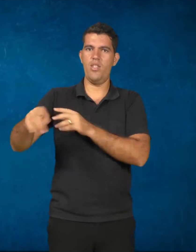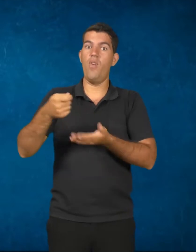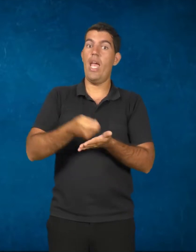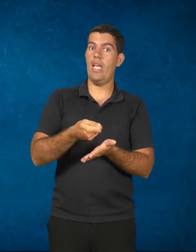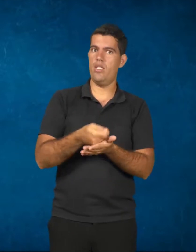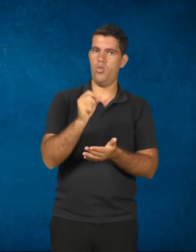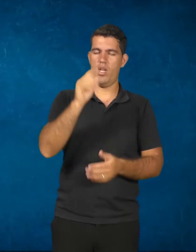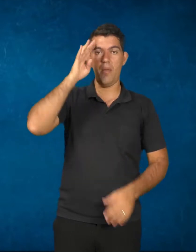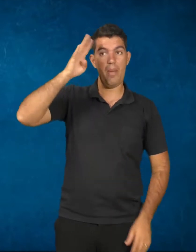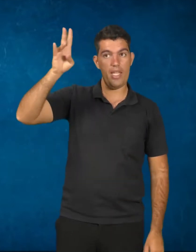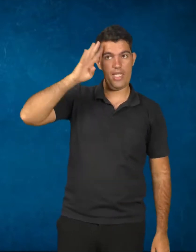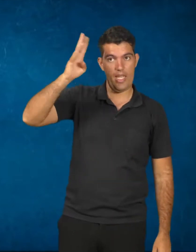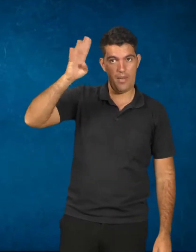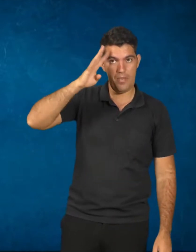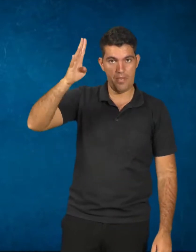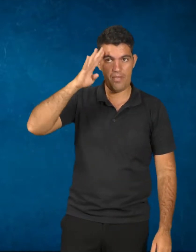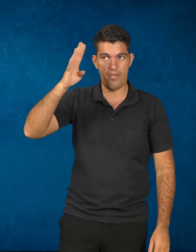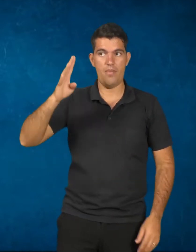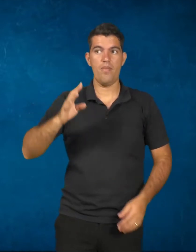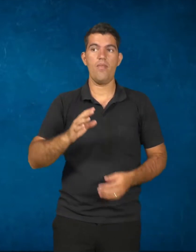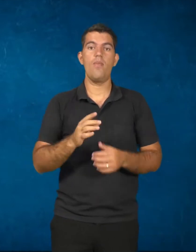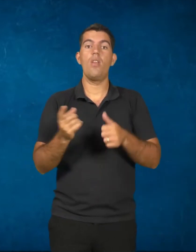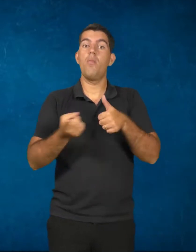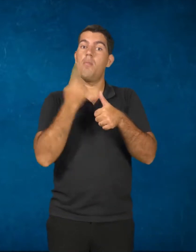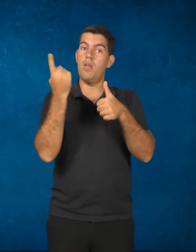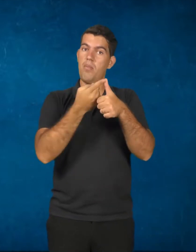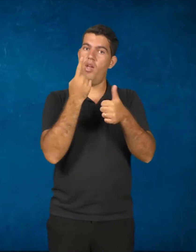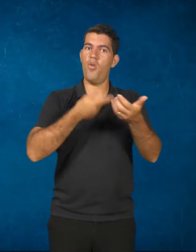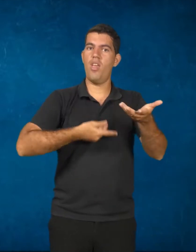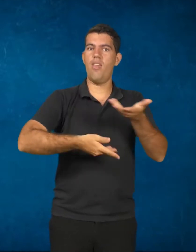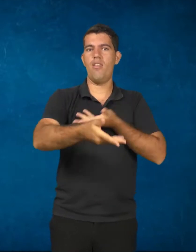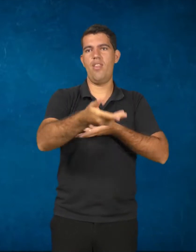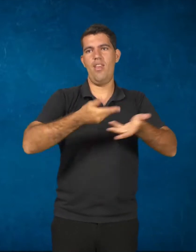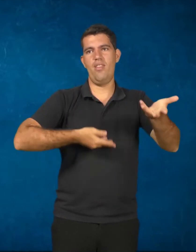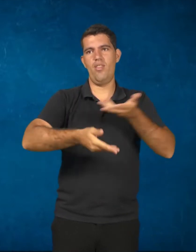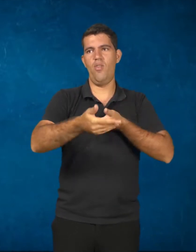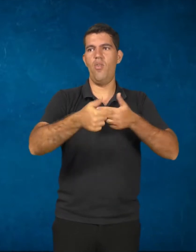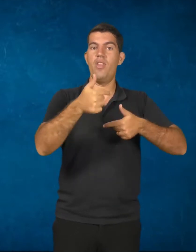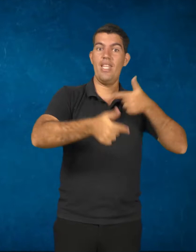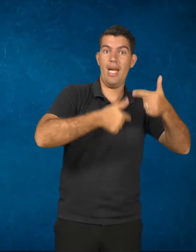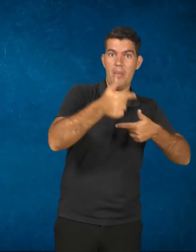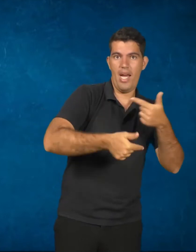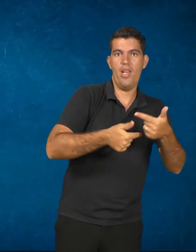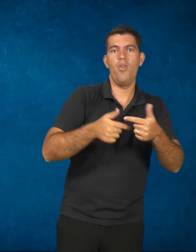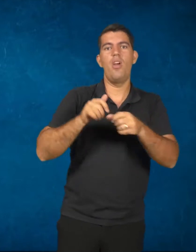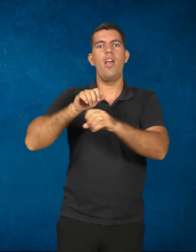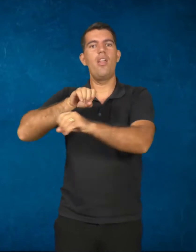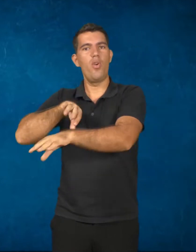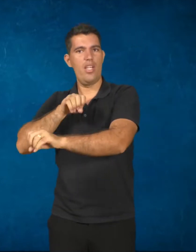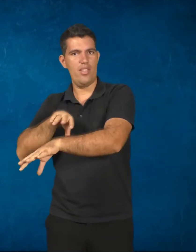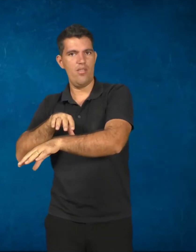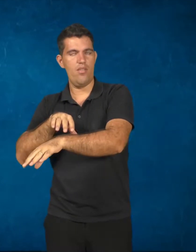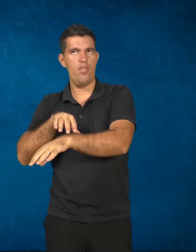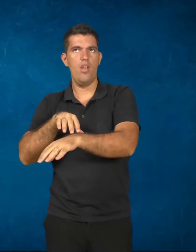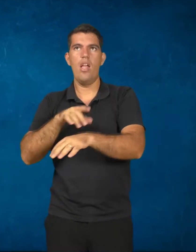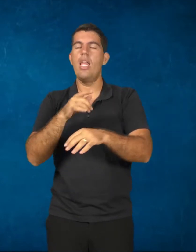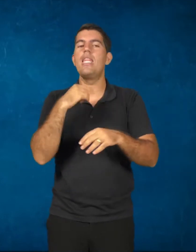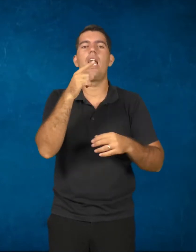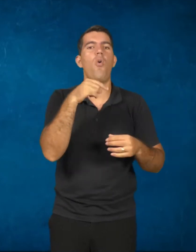reflexão. Primeiro a interação, trabalho-educação. Não há como se desvincular